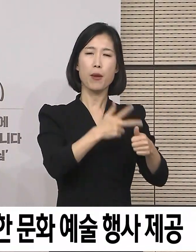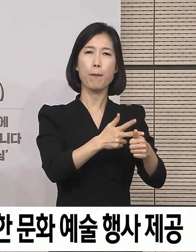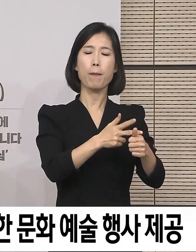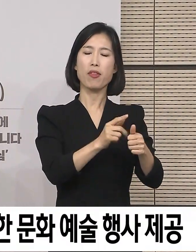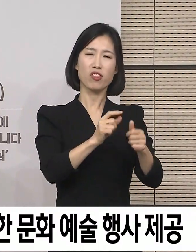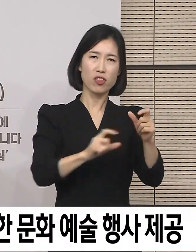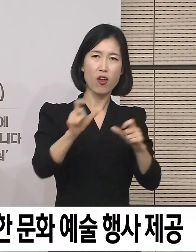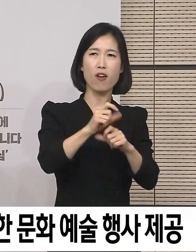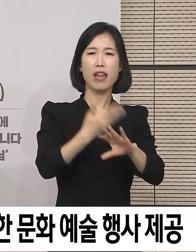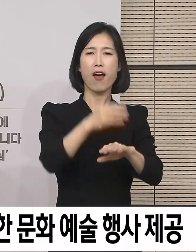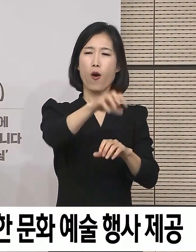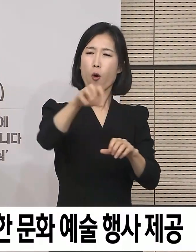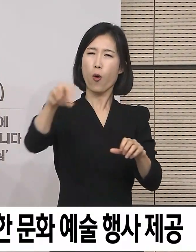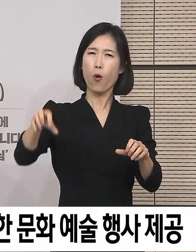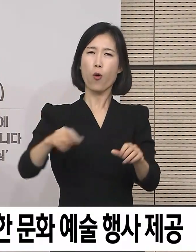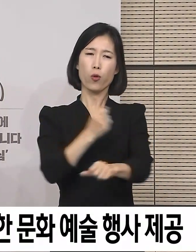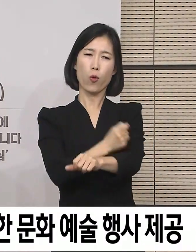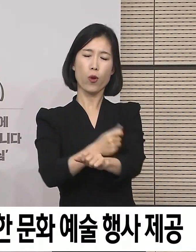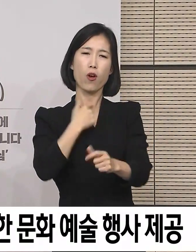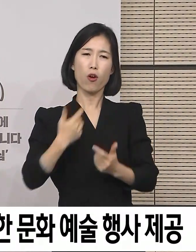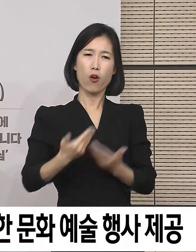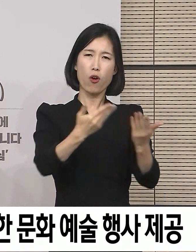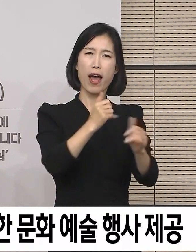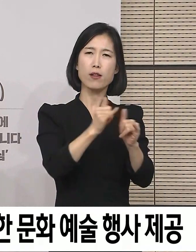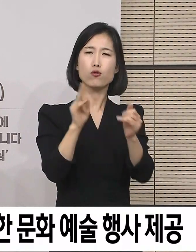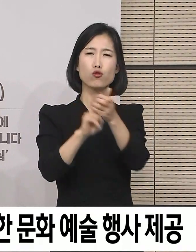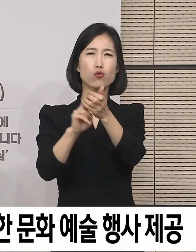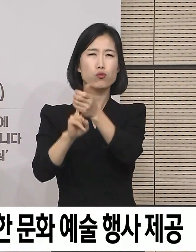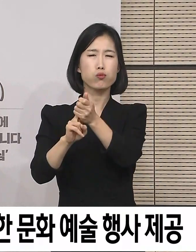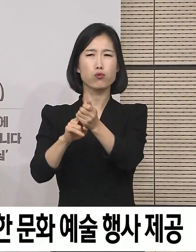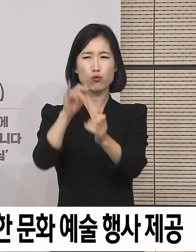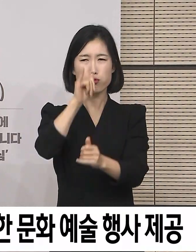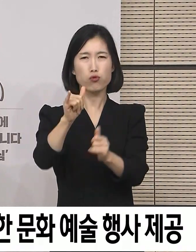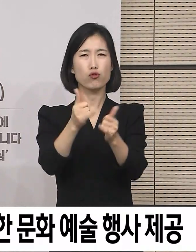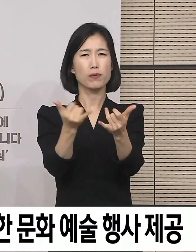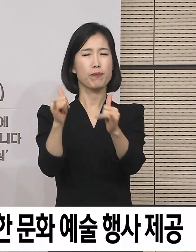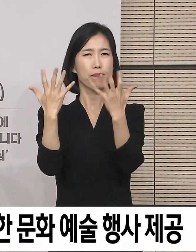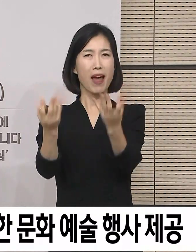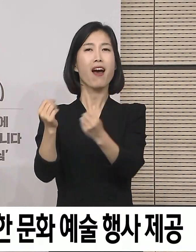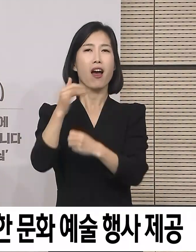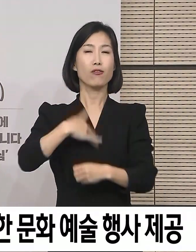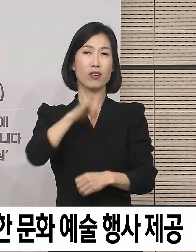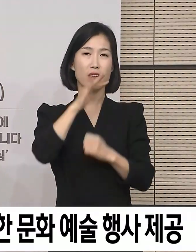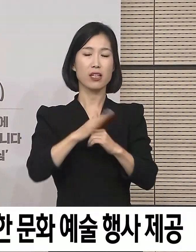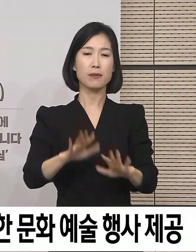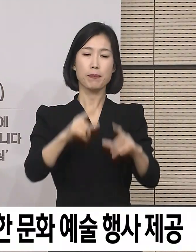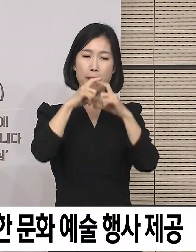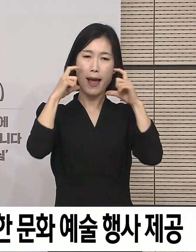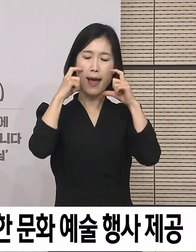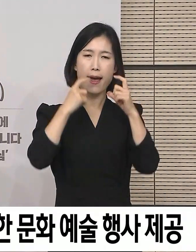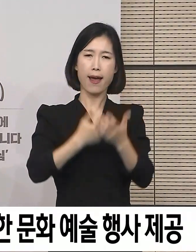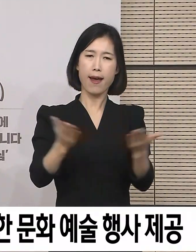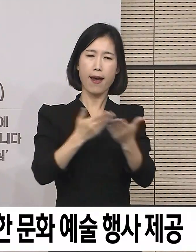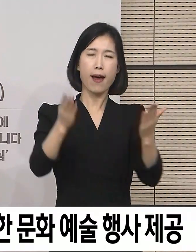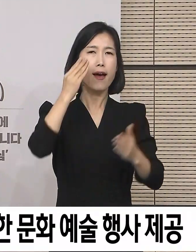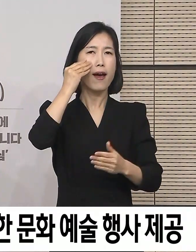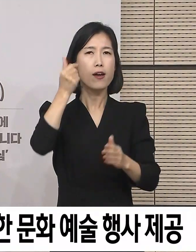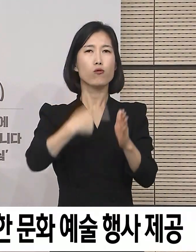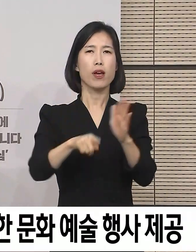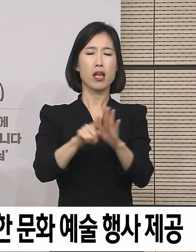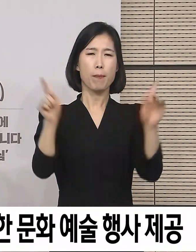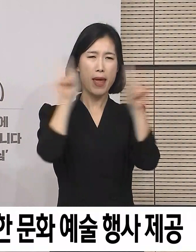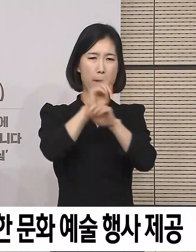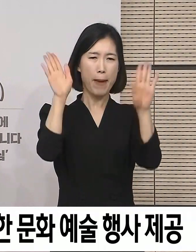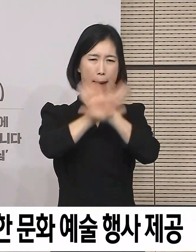곳곳에서 헌신하고 노력해 주시는 숨은 영웅들이 많이 계십니다. 마스크 수급이 원활해질 수 있도록 매일